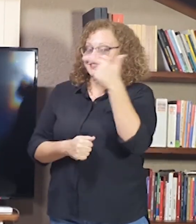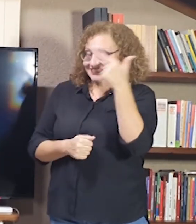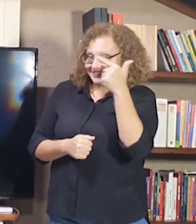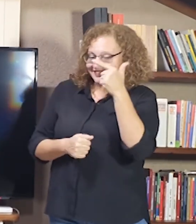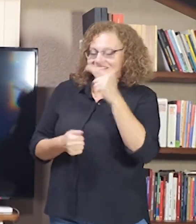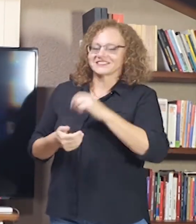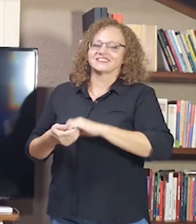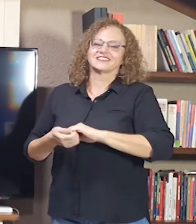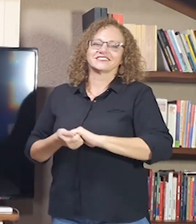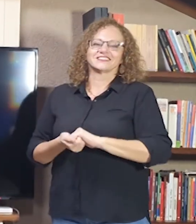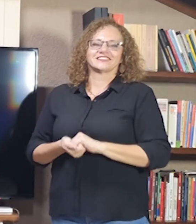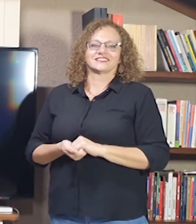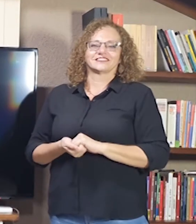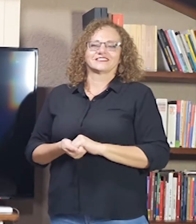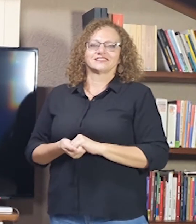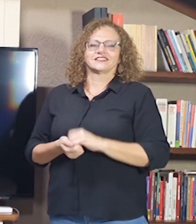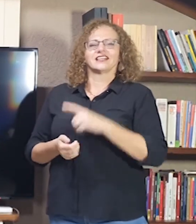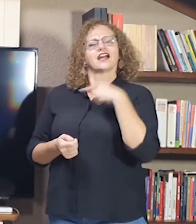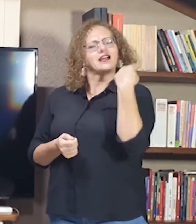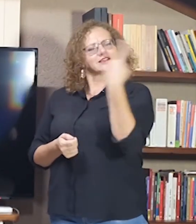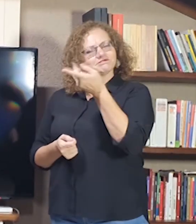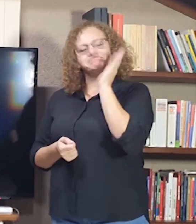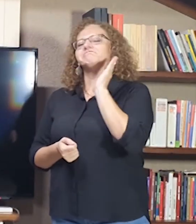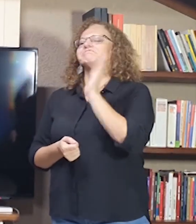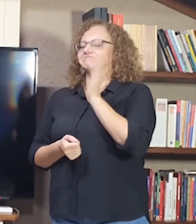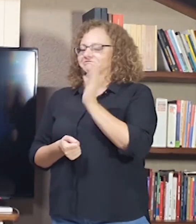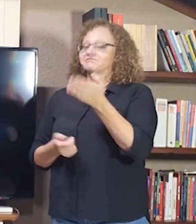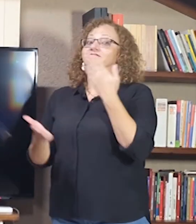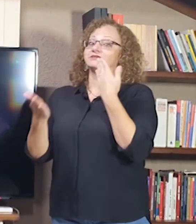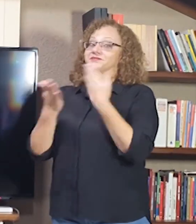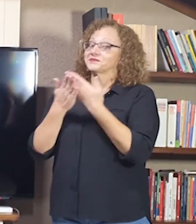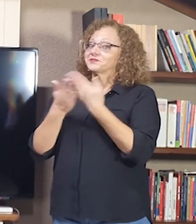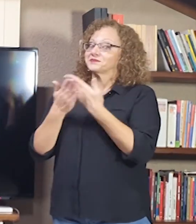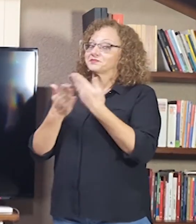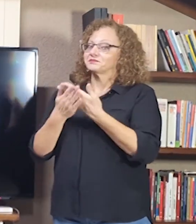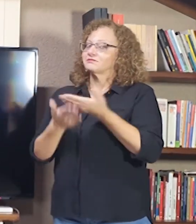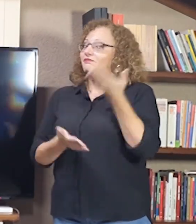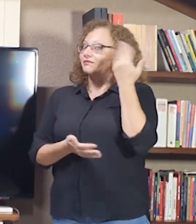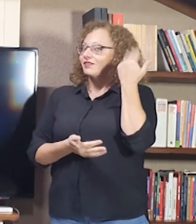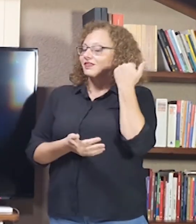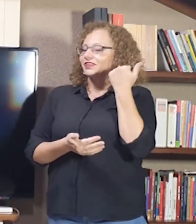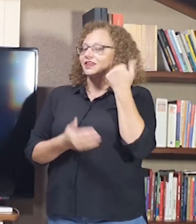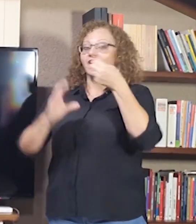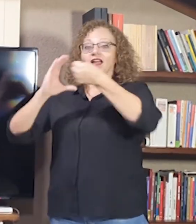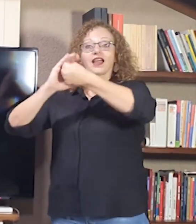Nós já estudamos as características da Libras.